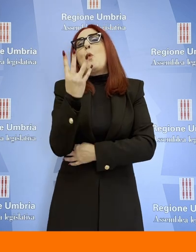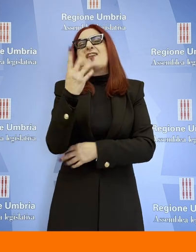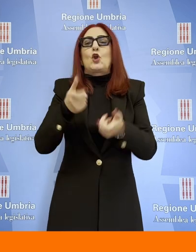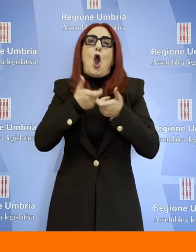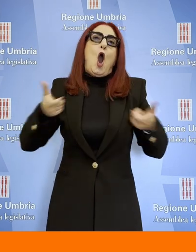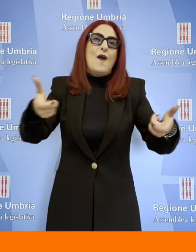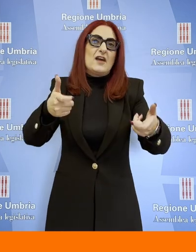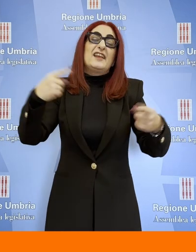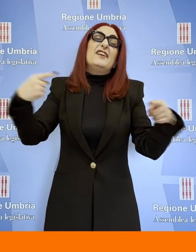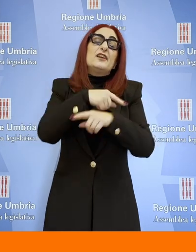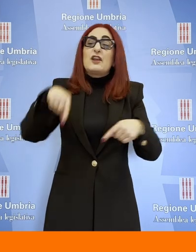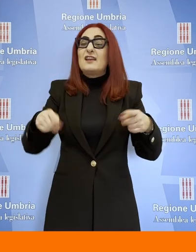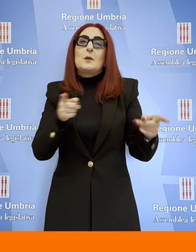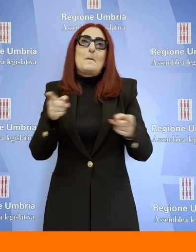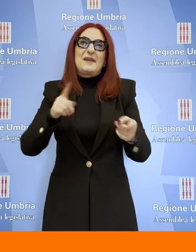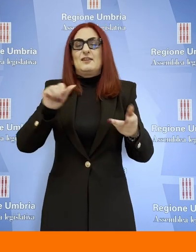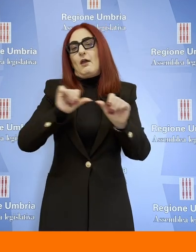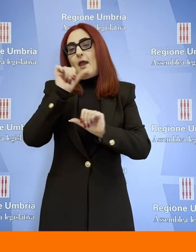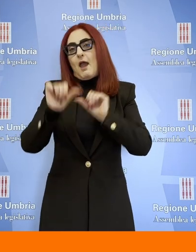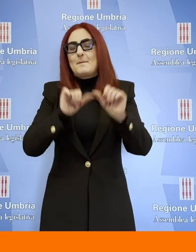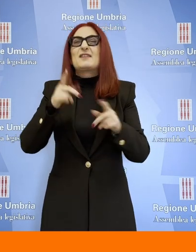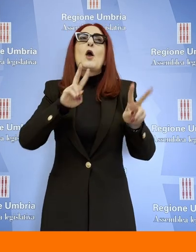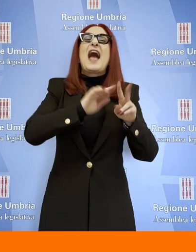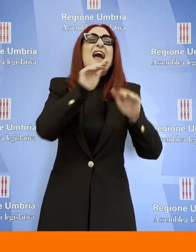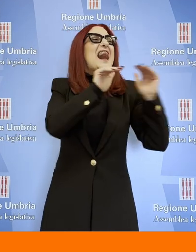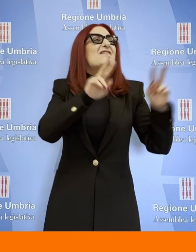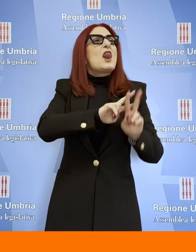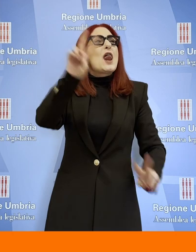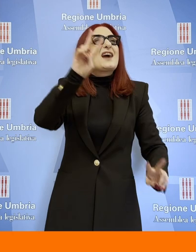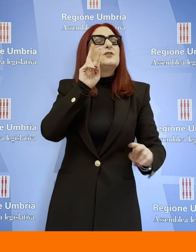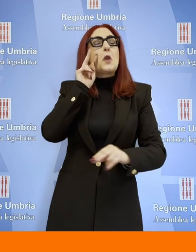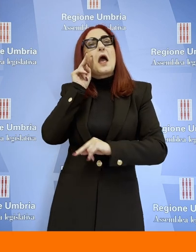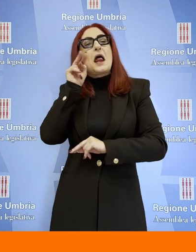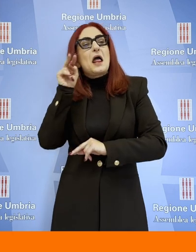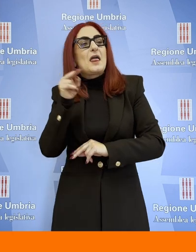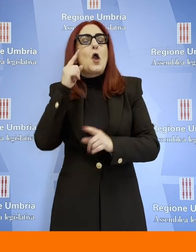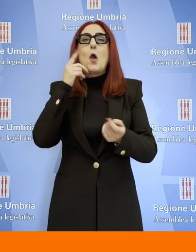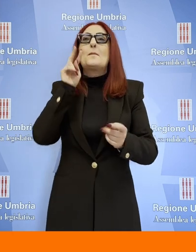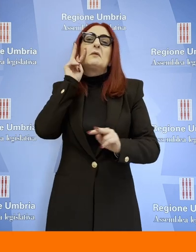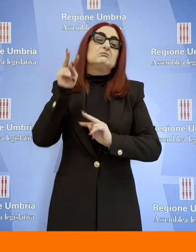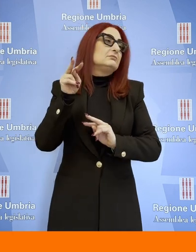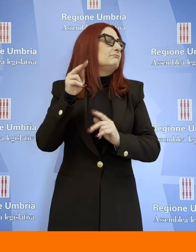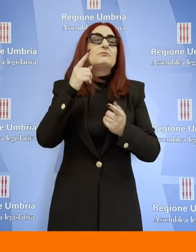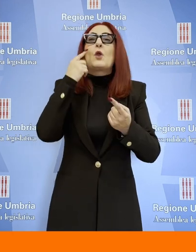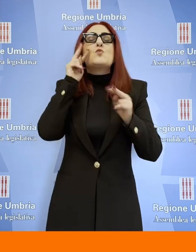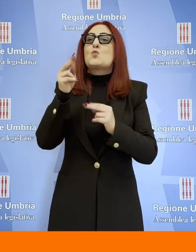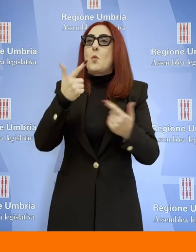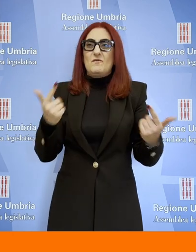un po' sotto traccia, ma credo che siano delle innovazioni molto importanti quelle arrecate dal